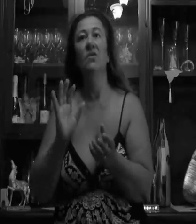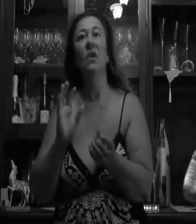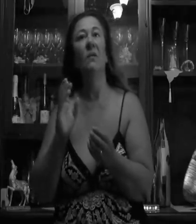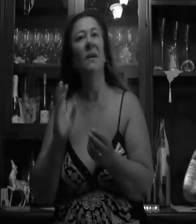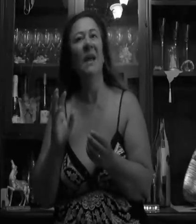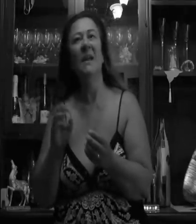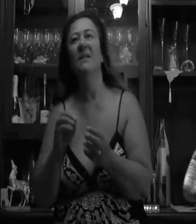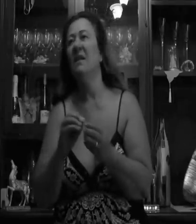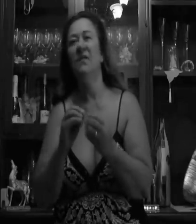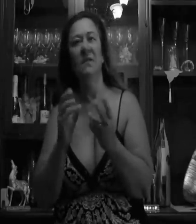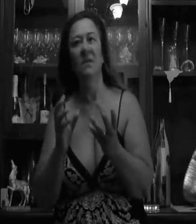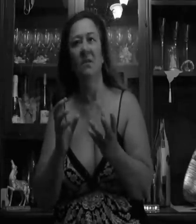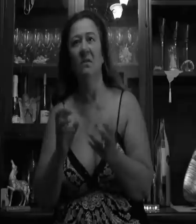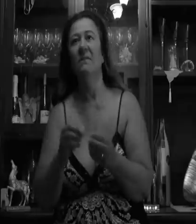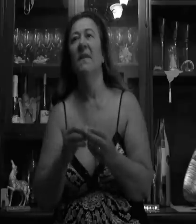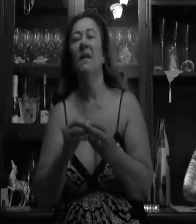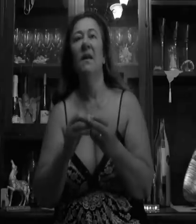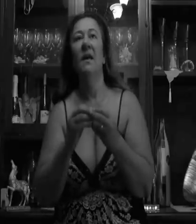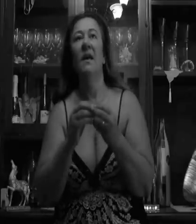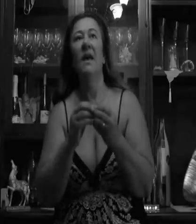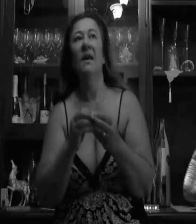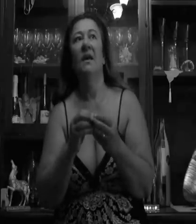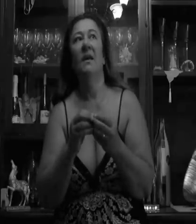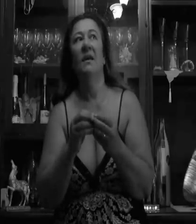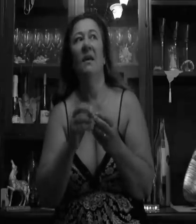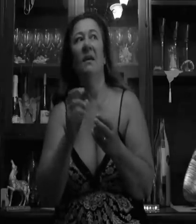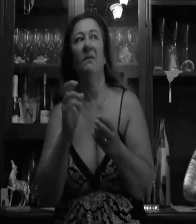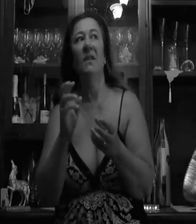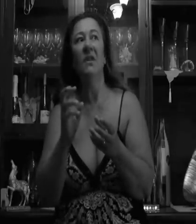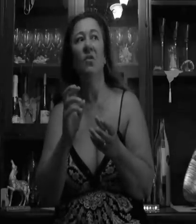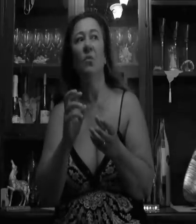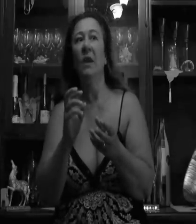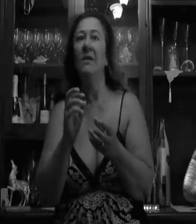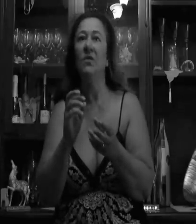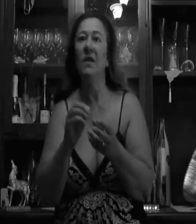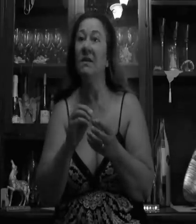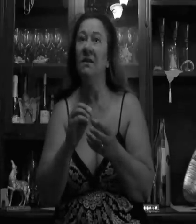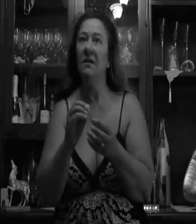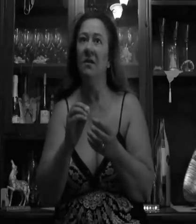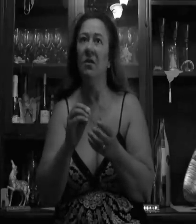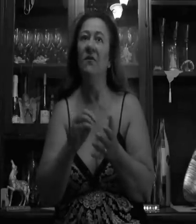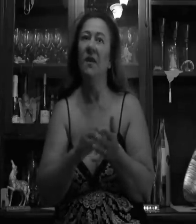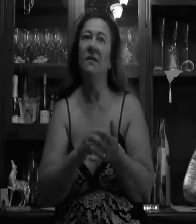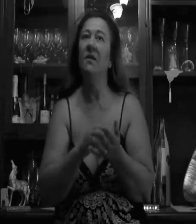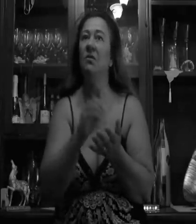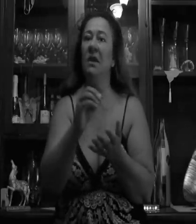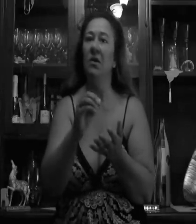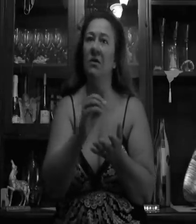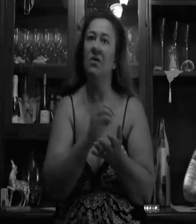Solo a guardarla ti dà fastidio. E vedendo pure la sofferenza di tante donne, infatti nel 2009 c